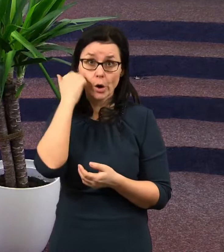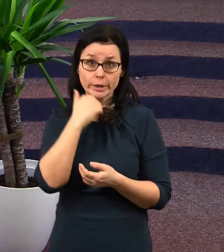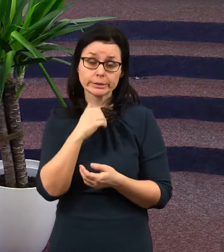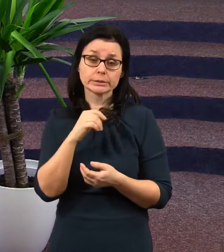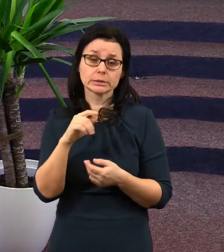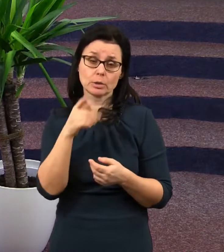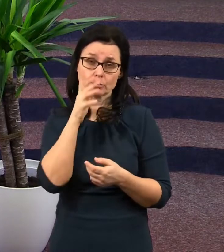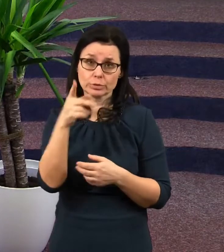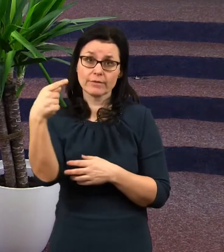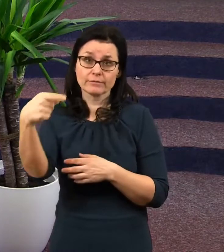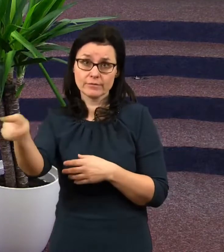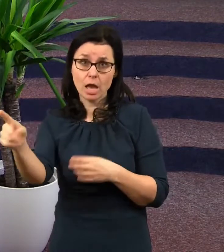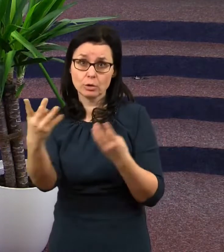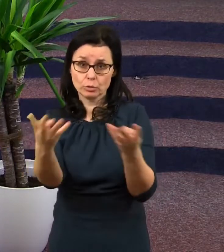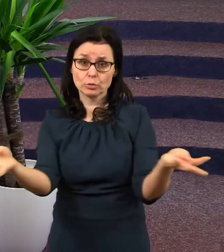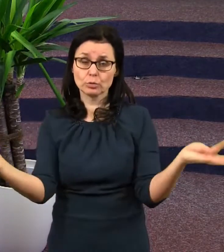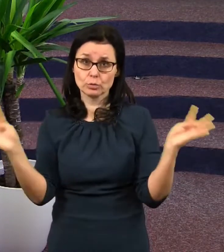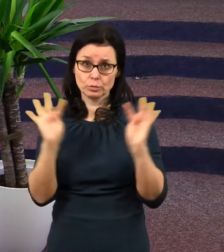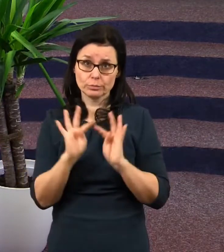Je to tak?